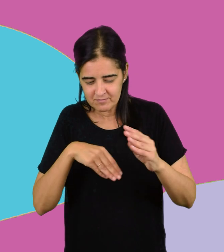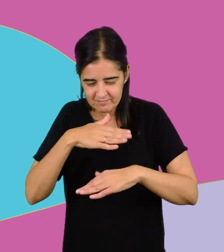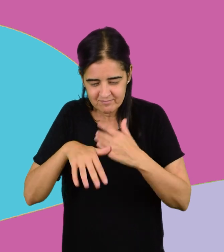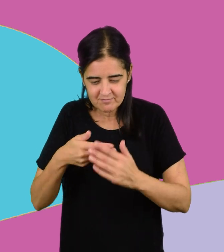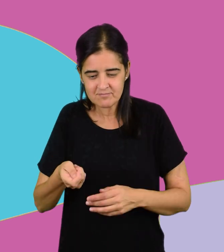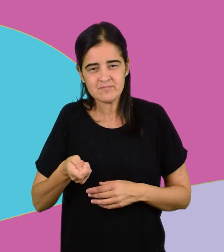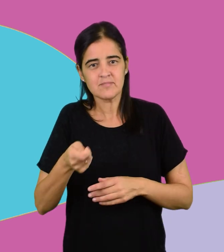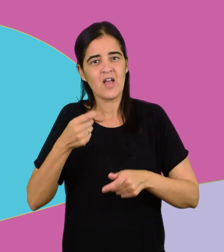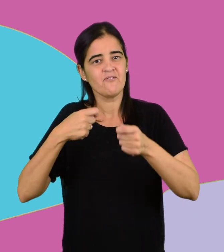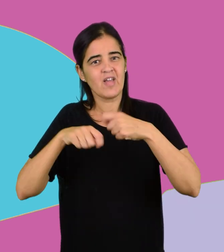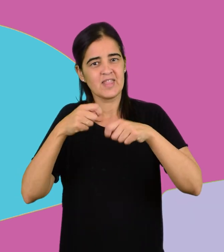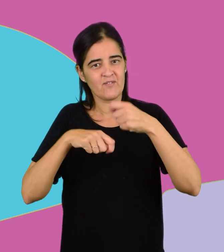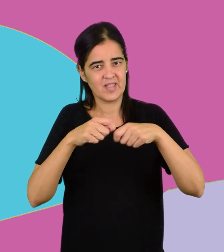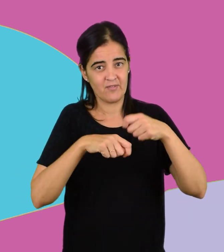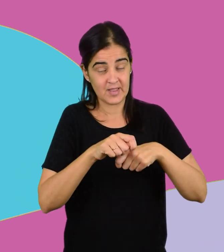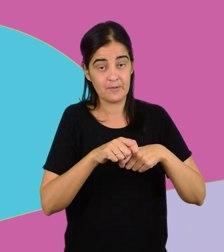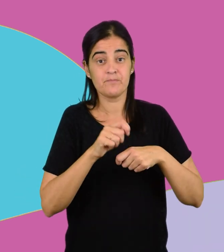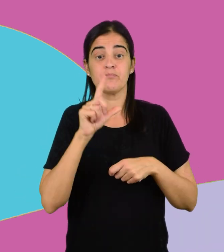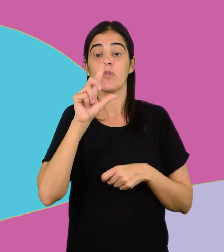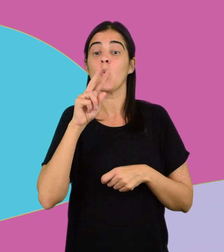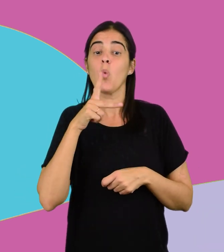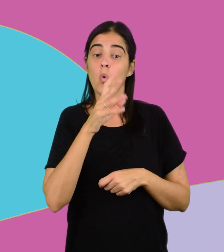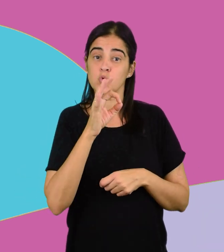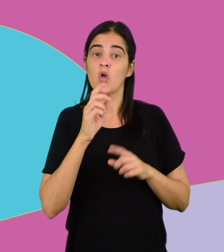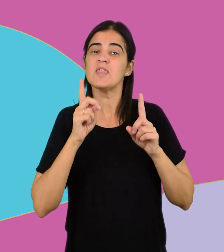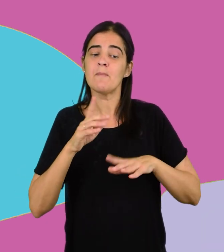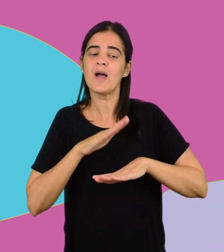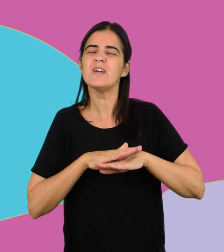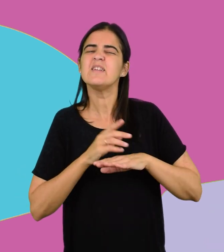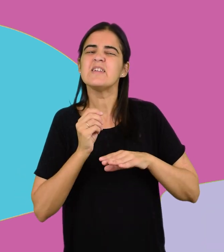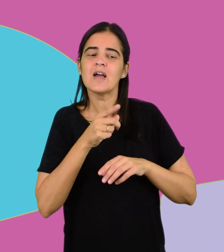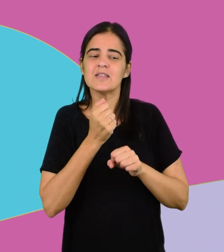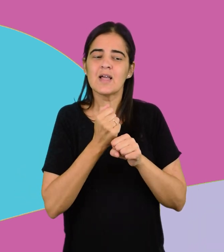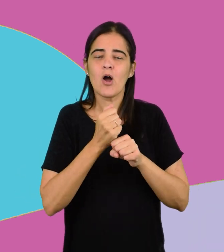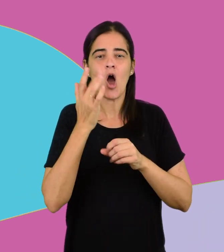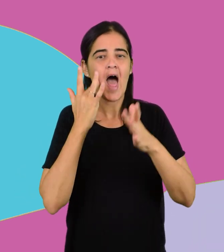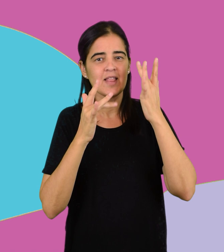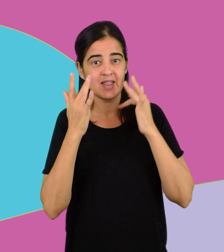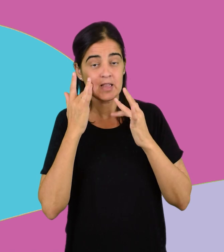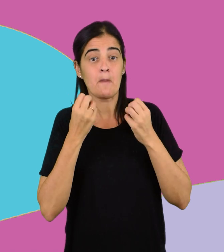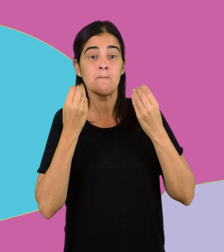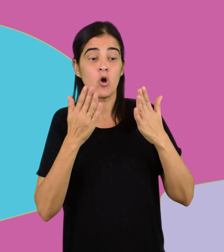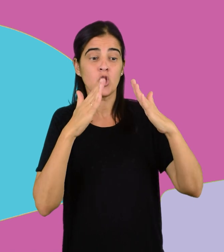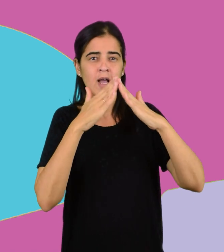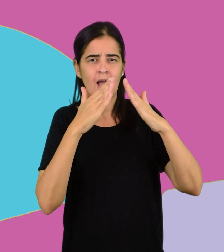Lucho tenía también oficio de artista. Por eso su rancho se fue llenando de figuras de arena y porlan.